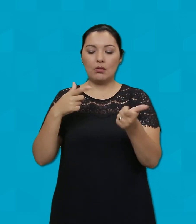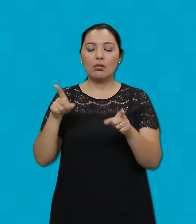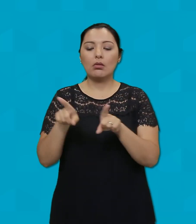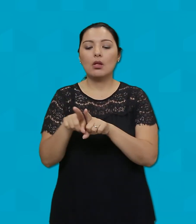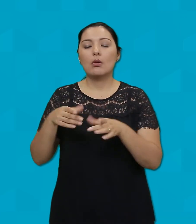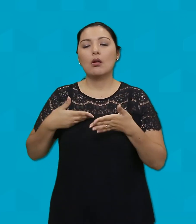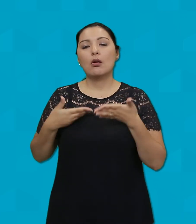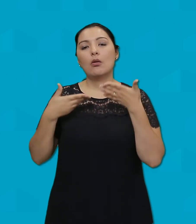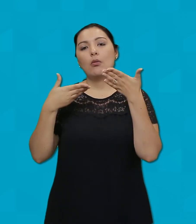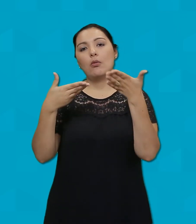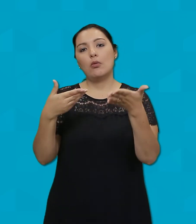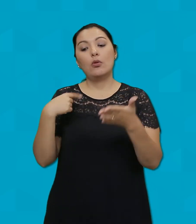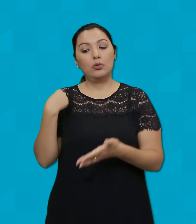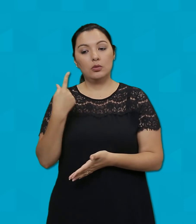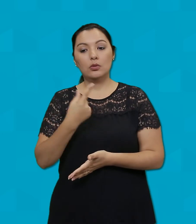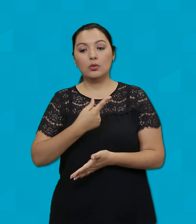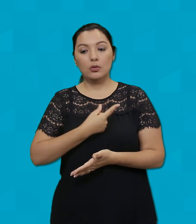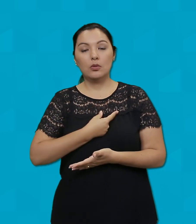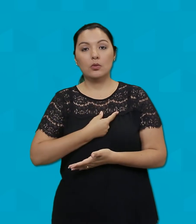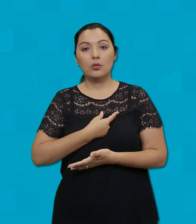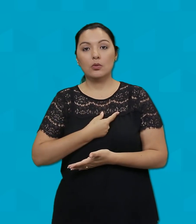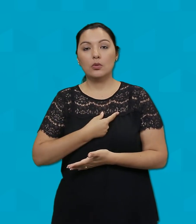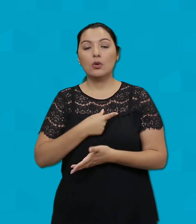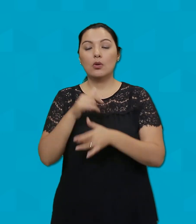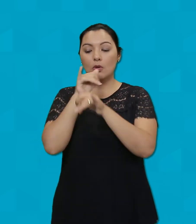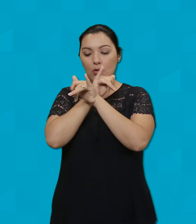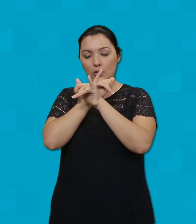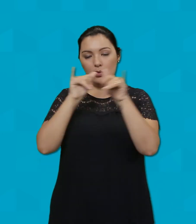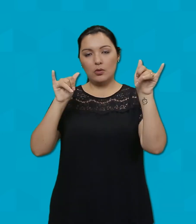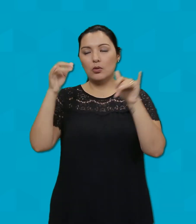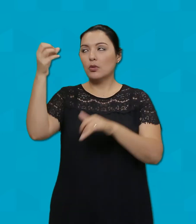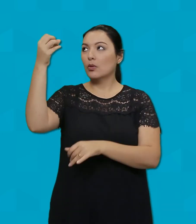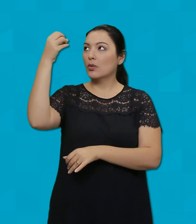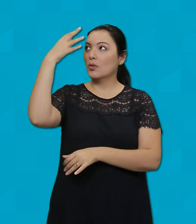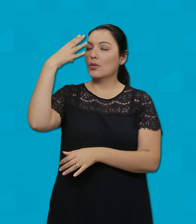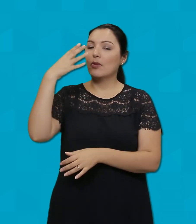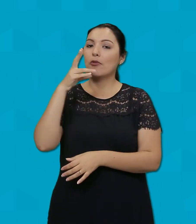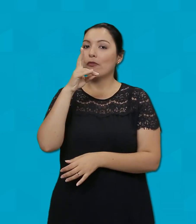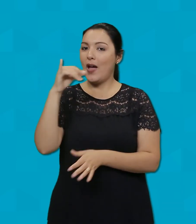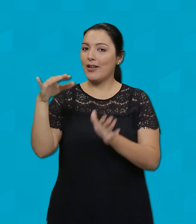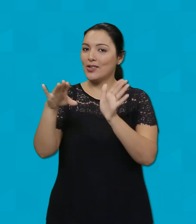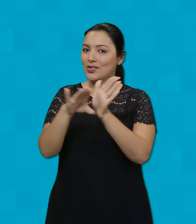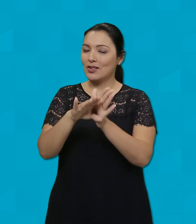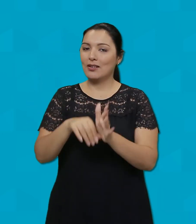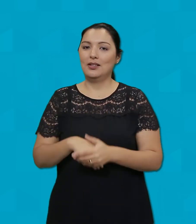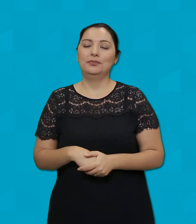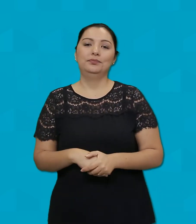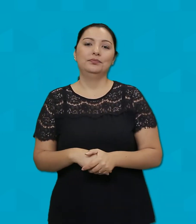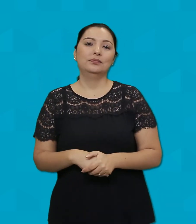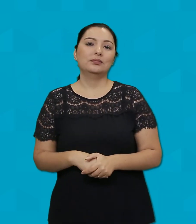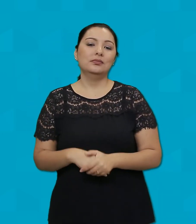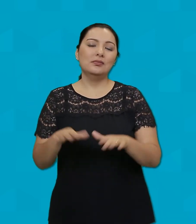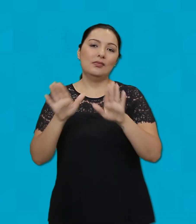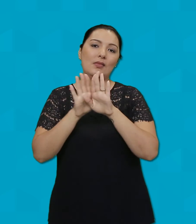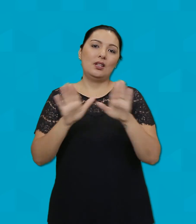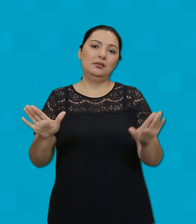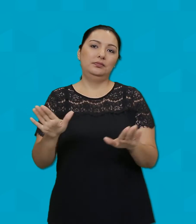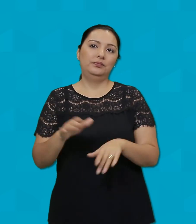A nós sermos testemunhas desta luz Que vai chegar Assim Através de